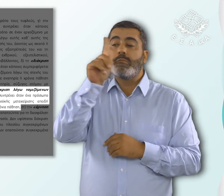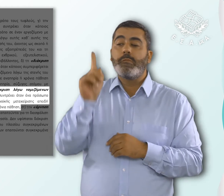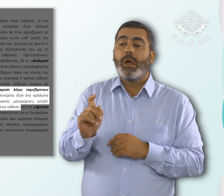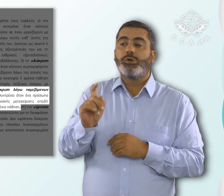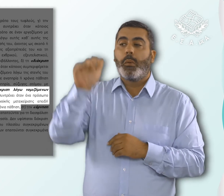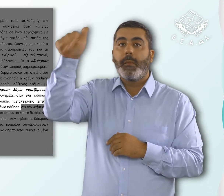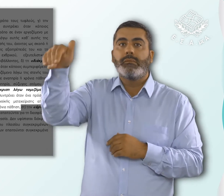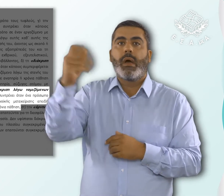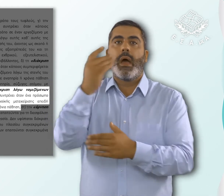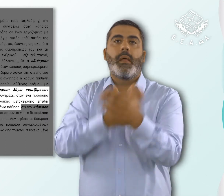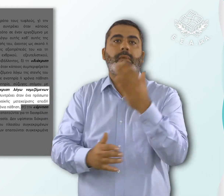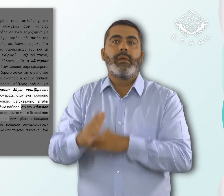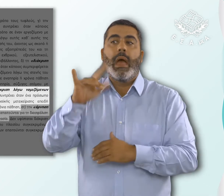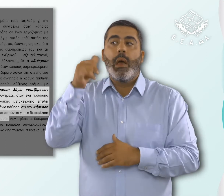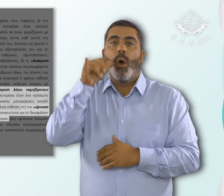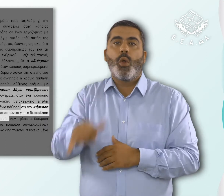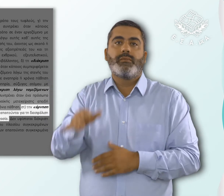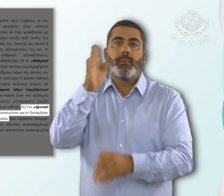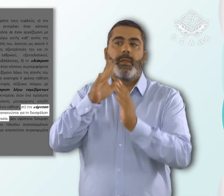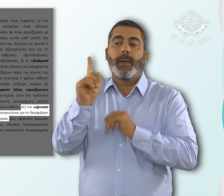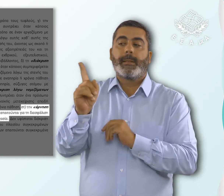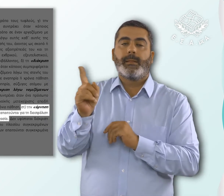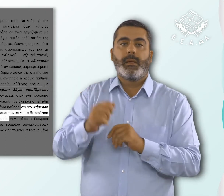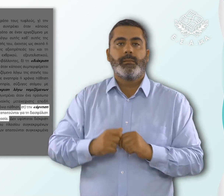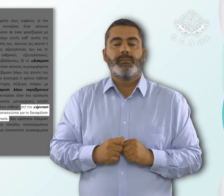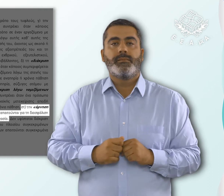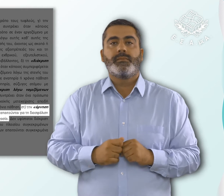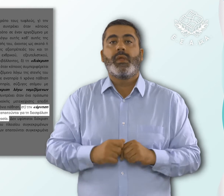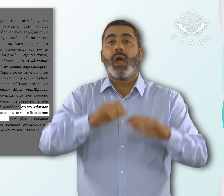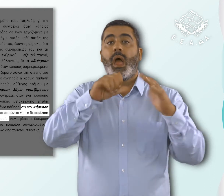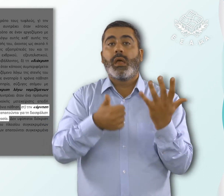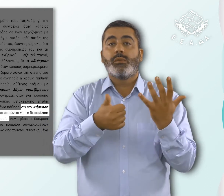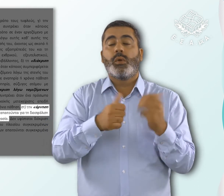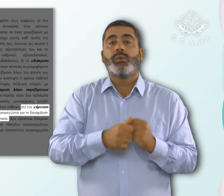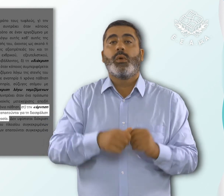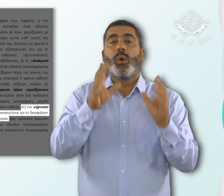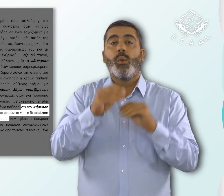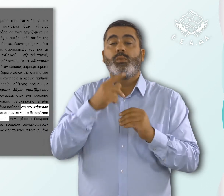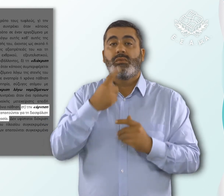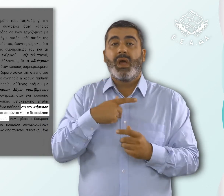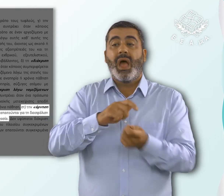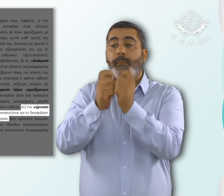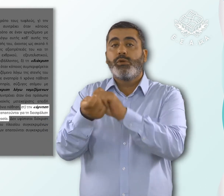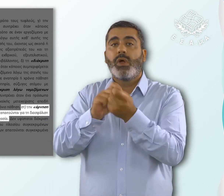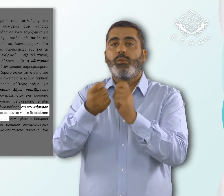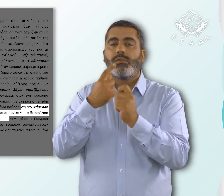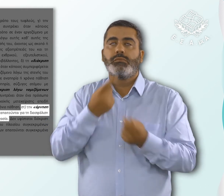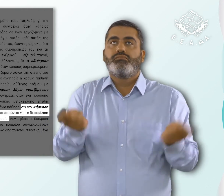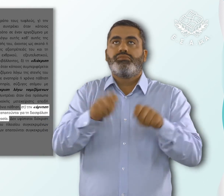αναπηρία ή χρόνια πάθηση. Και τέλος, σηματάφ. Την άρνηση ευλογών προσαρμογών που απαιτούνται για τη διασφάλιση